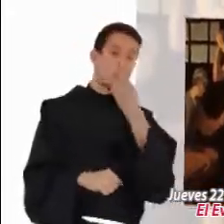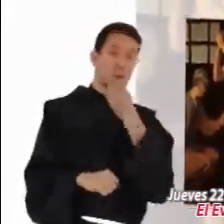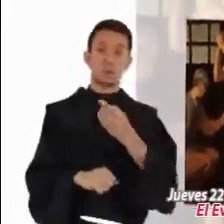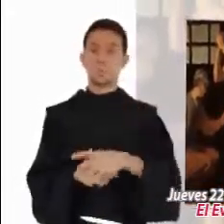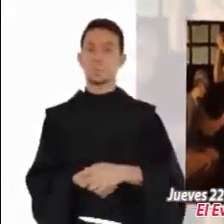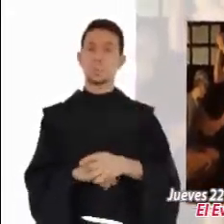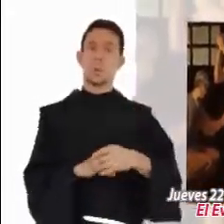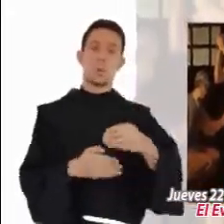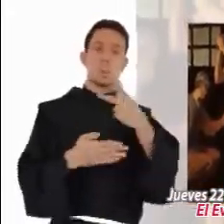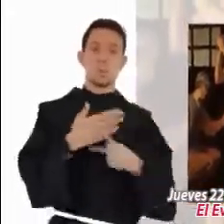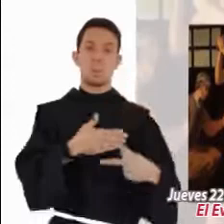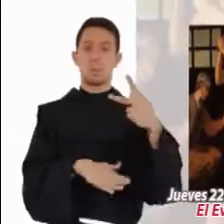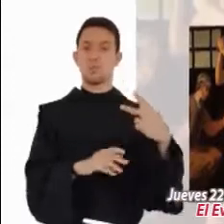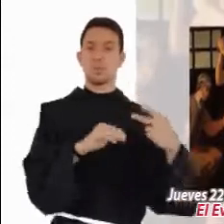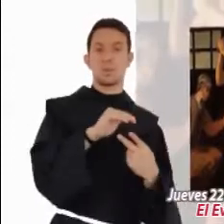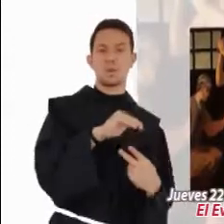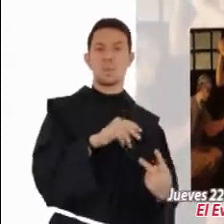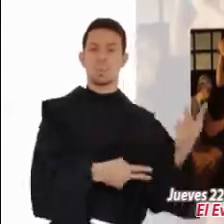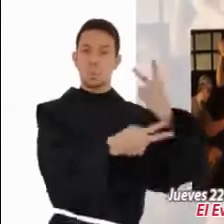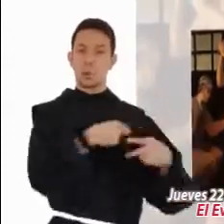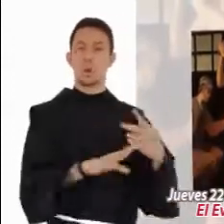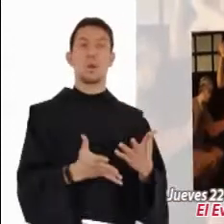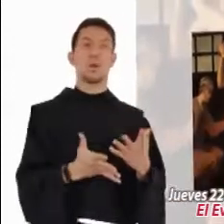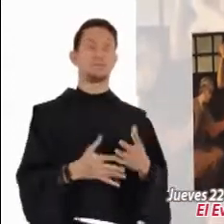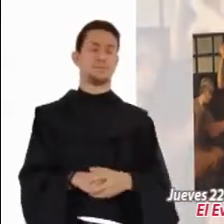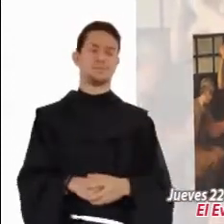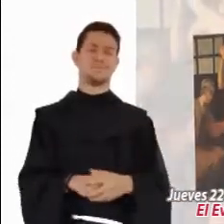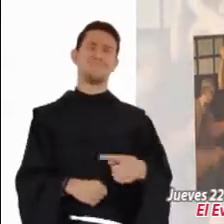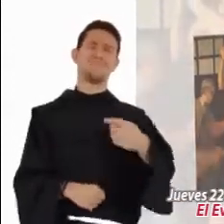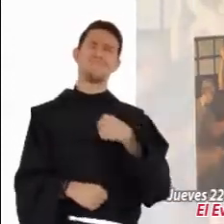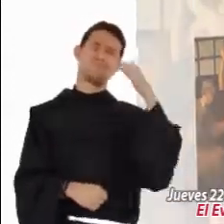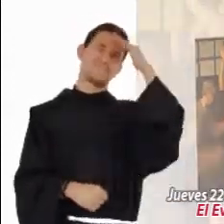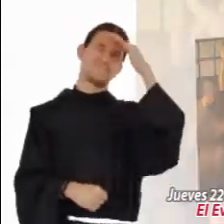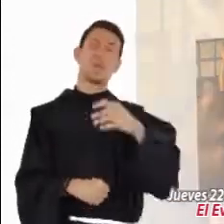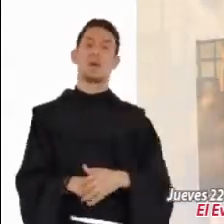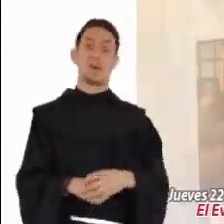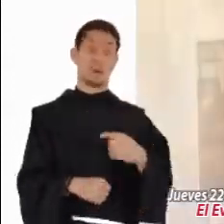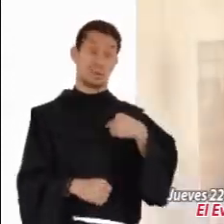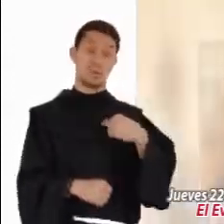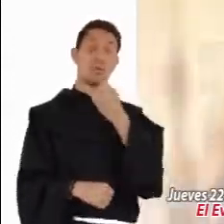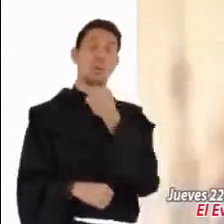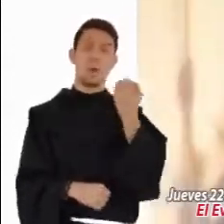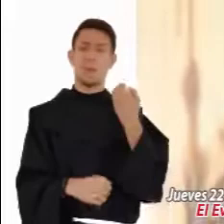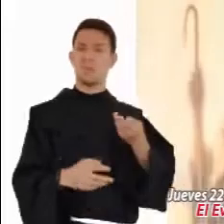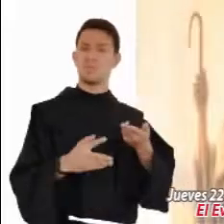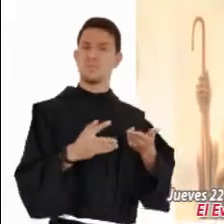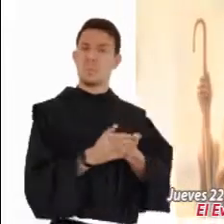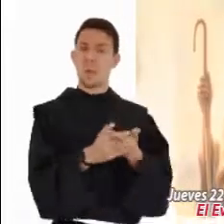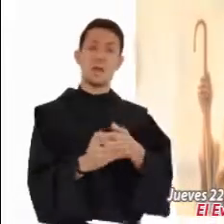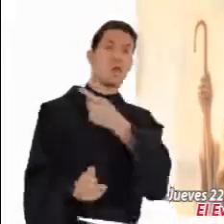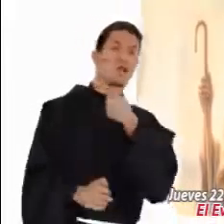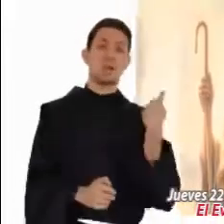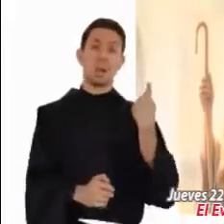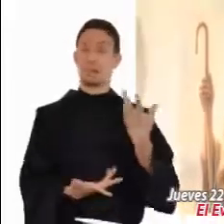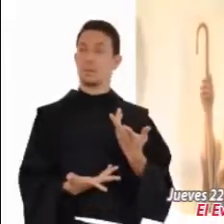Pero Herodes decía, a Juan yo lo mandé decapitar. ¿Quién será, pues, este